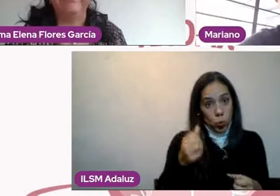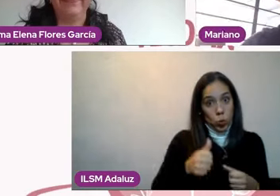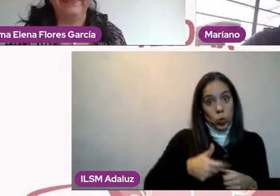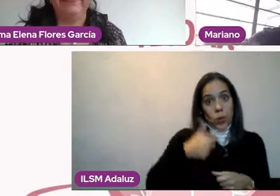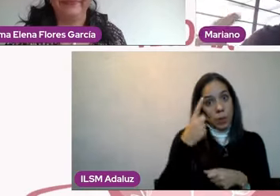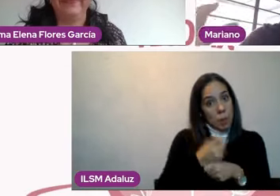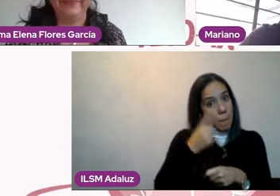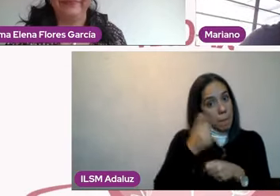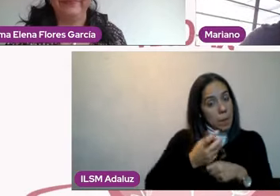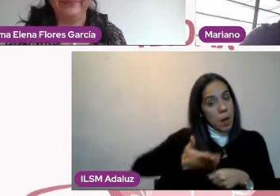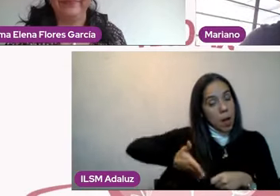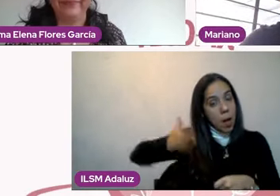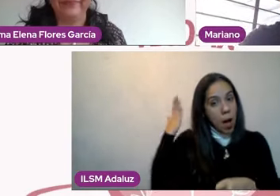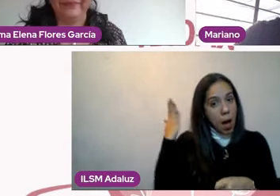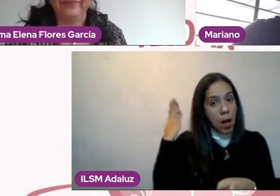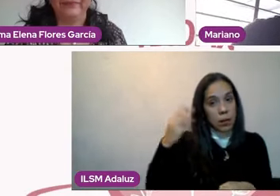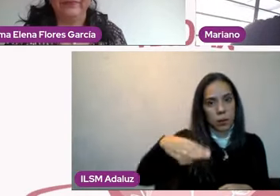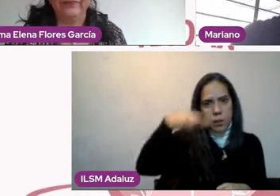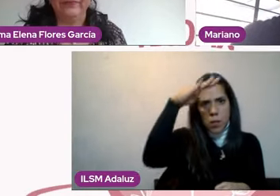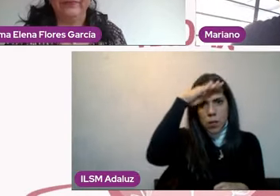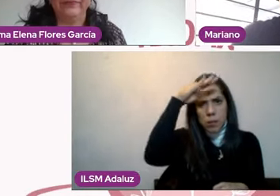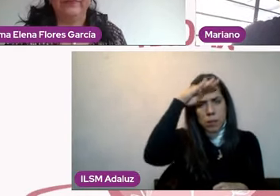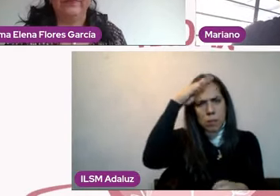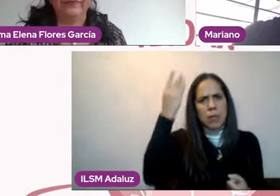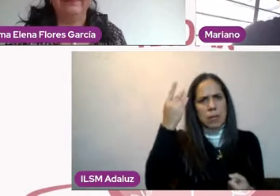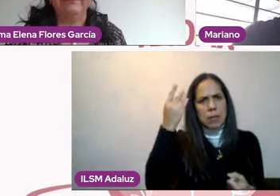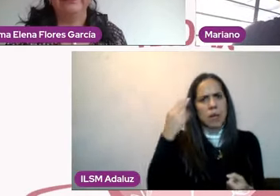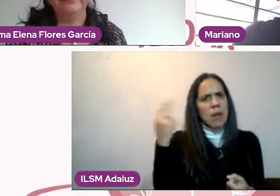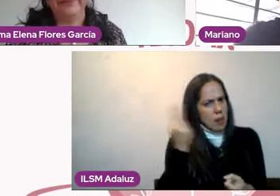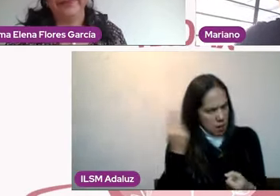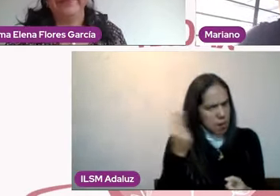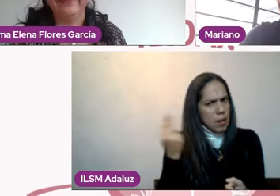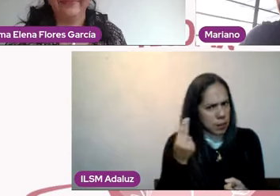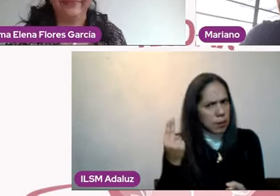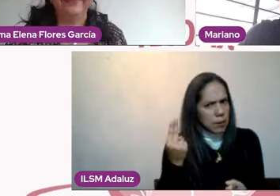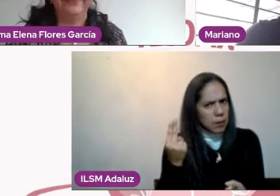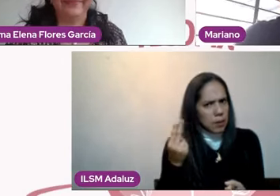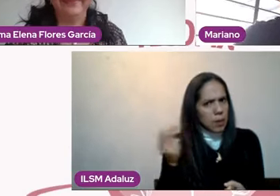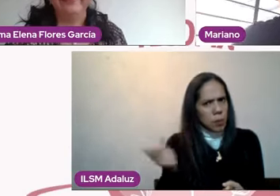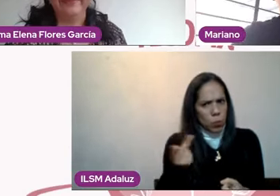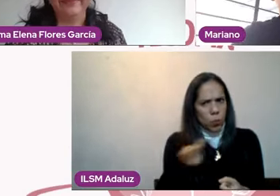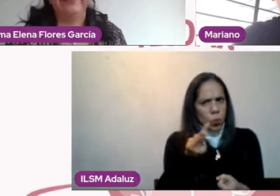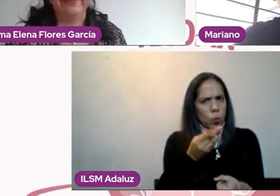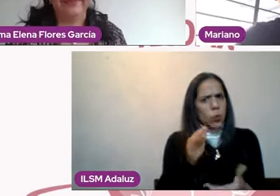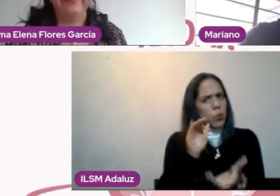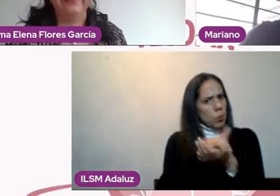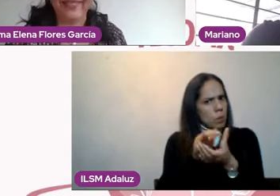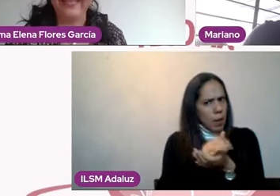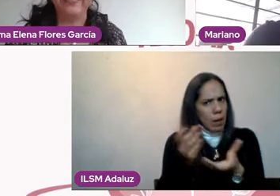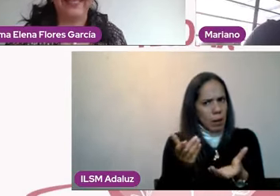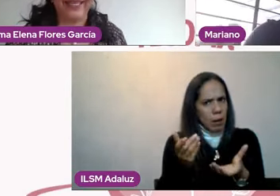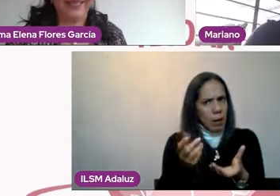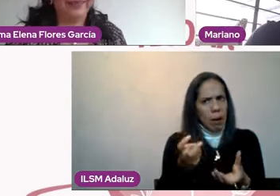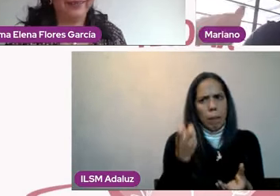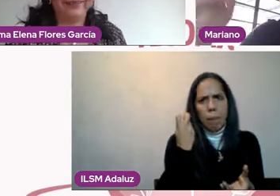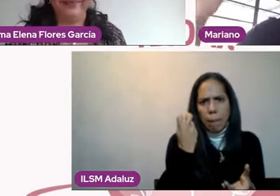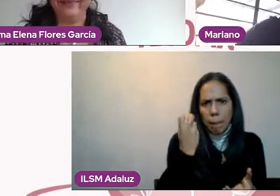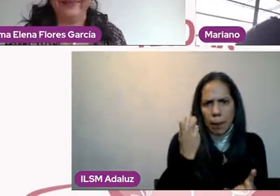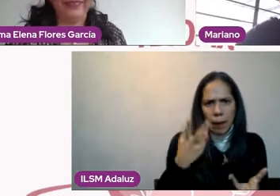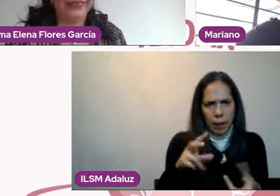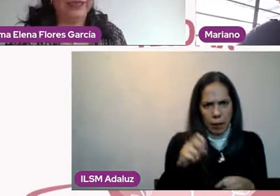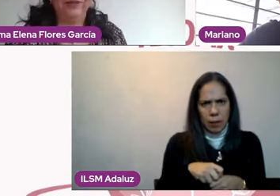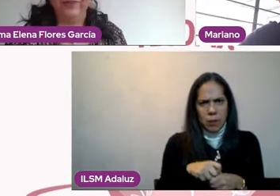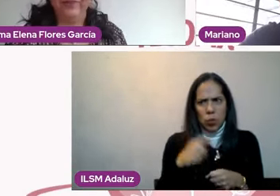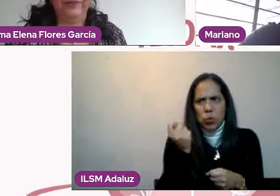que nos dice incluso que necesitamos una pareja para darle sentido a nuestra vida. O es que es el